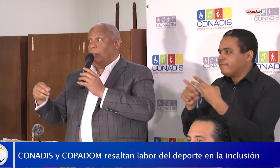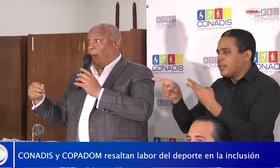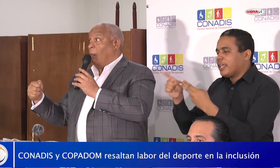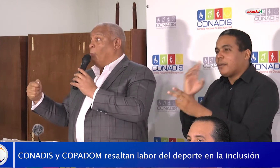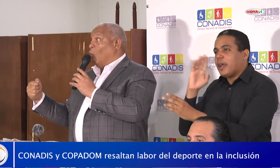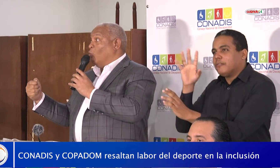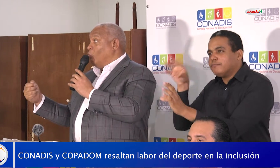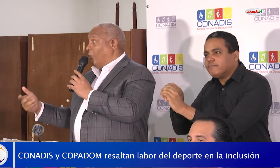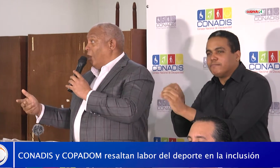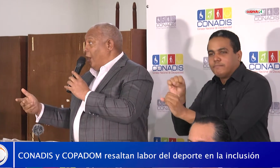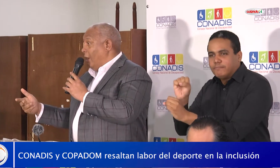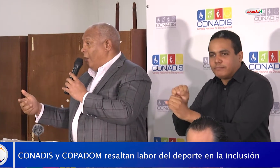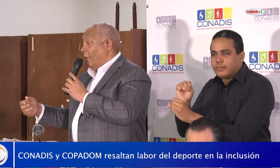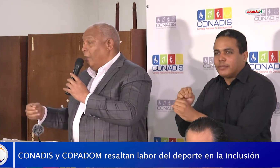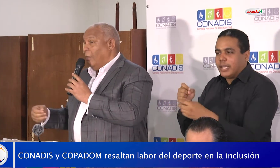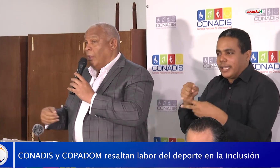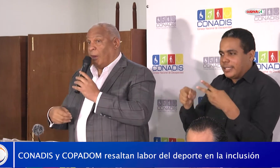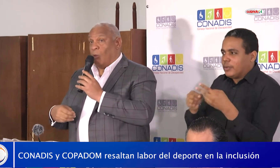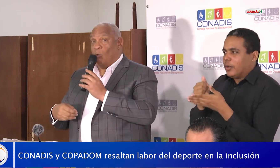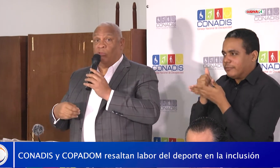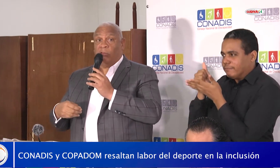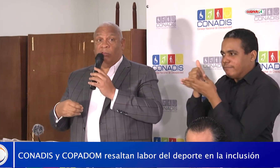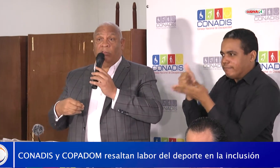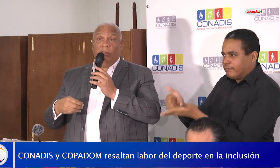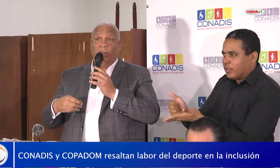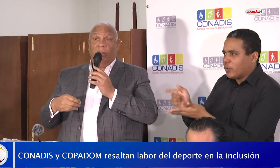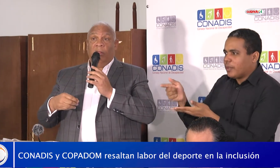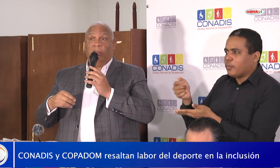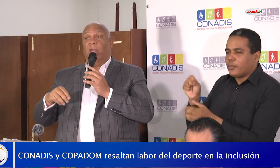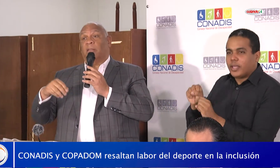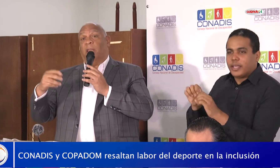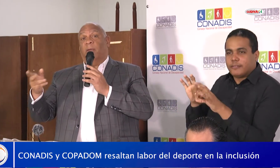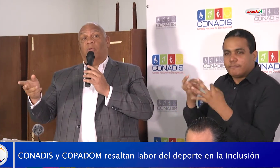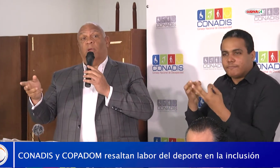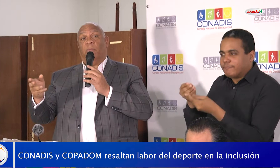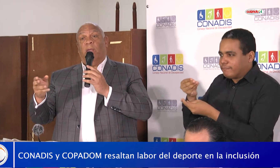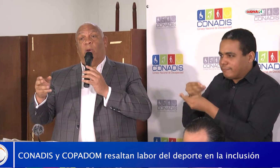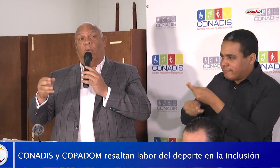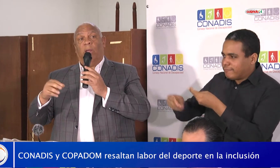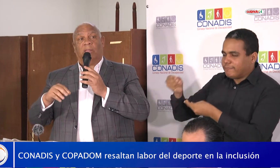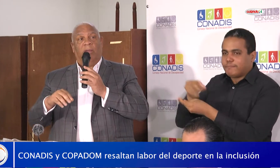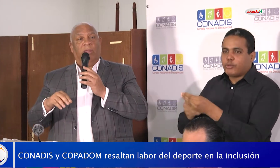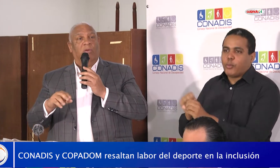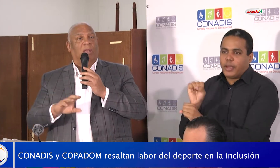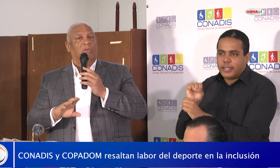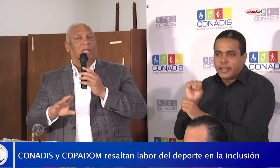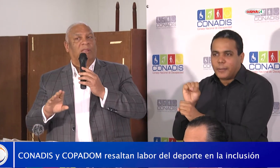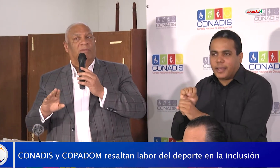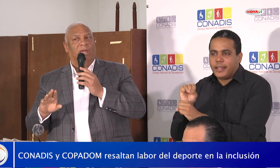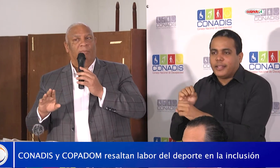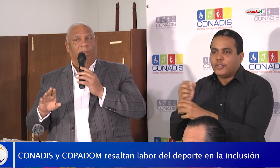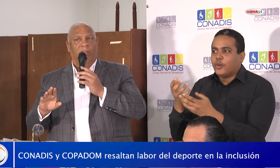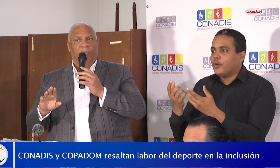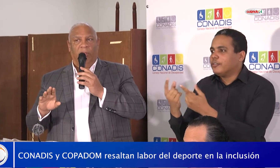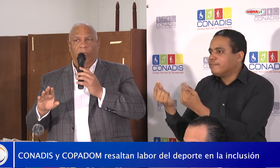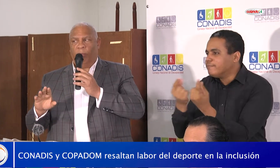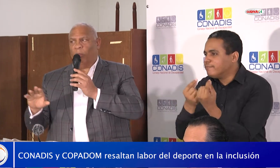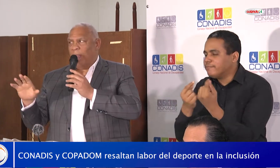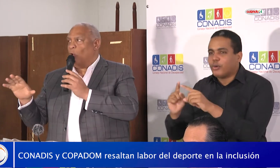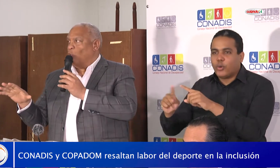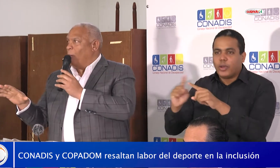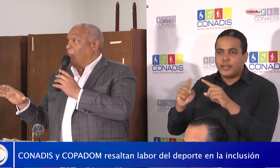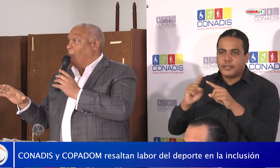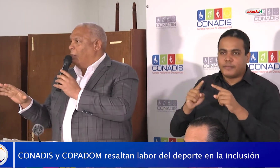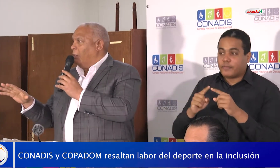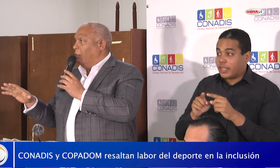que produzcan recursos, sea a través de un empleo o a través de alguna actividad de emprendimiento,